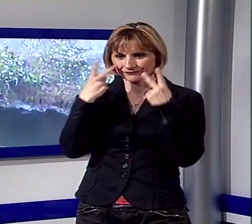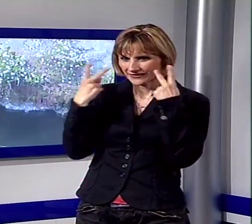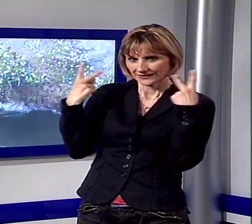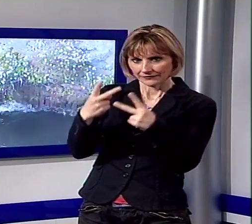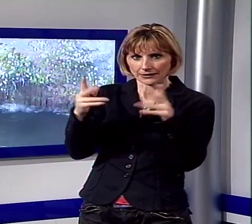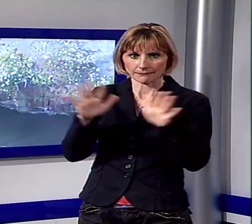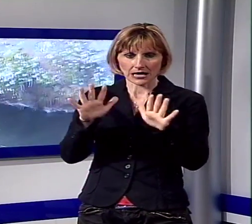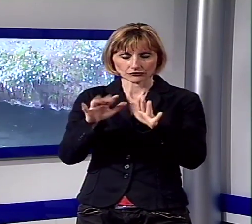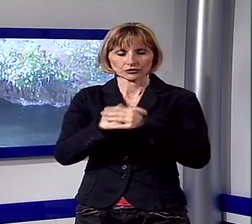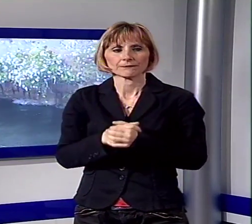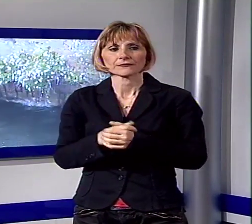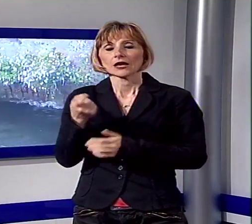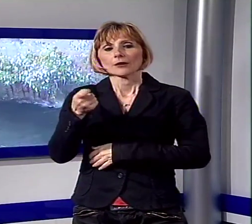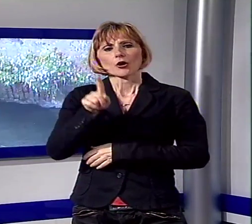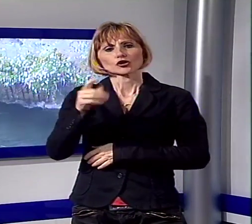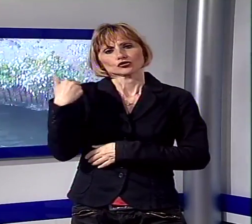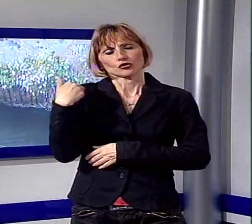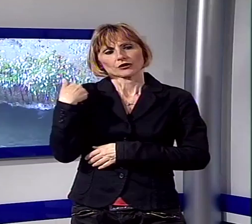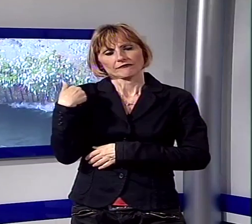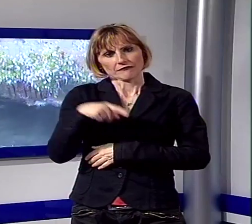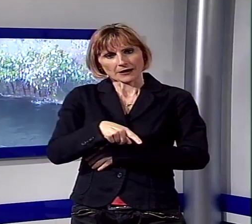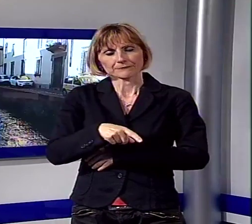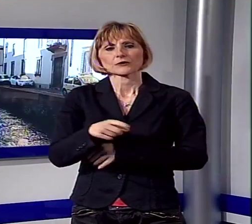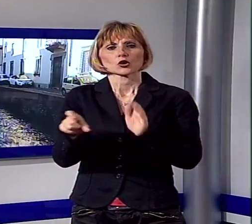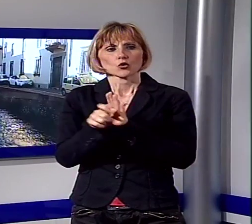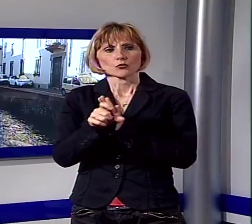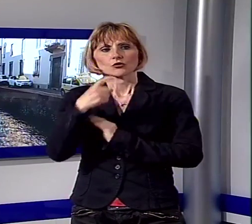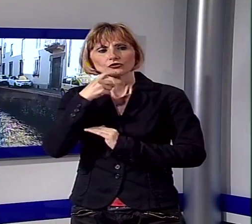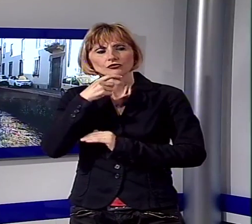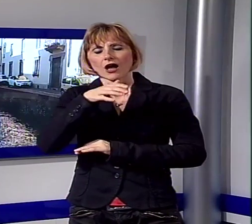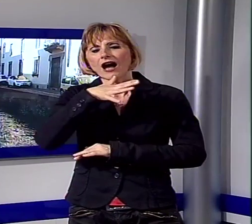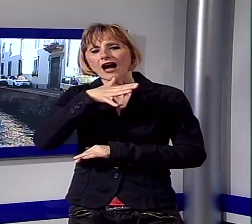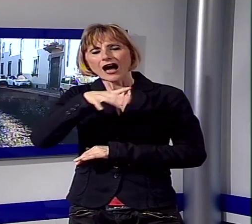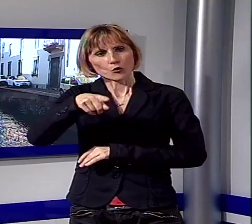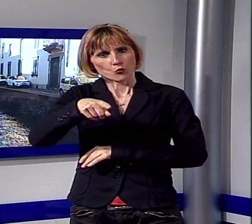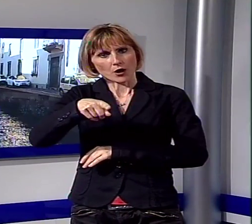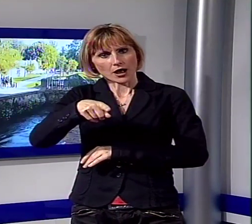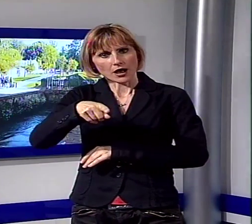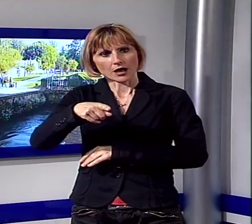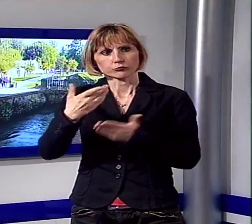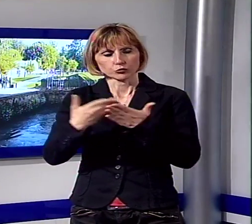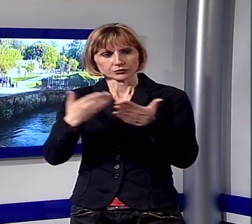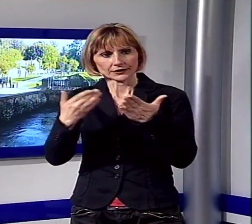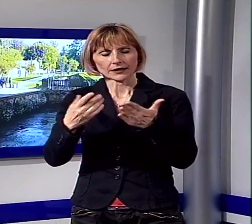immagini. Pochi giorni fa il genio civile aveva detto che la portata d'acqua al condotto pubblico